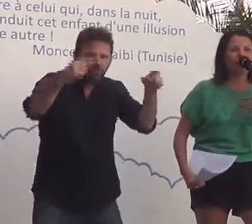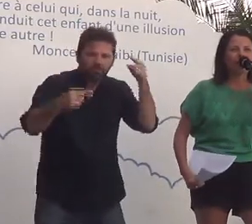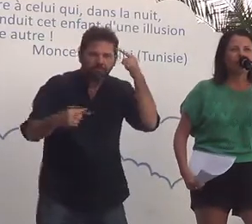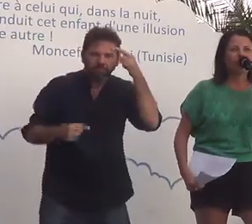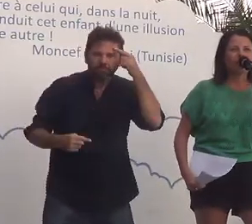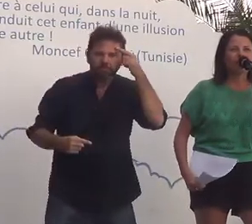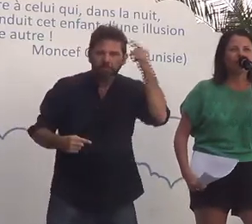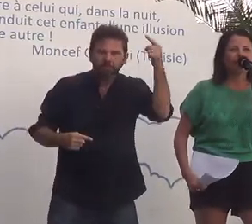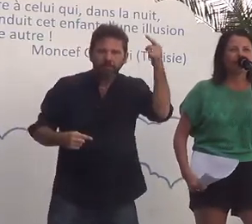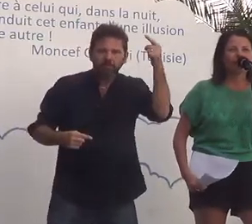Est Tonts